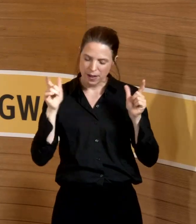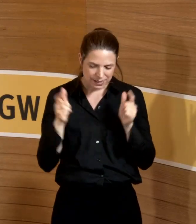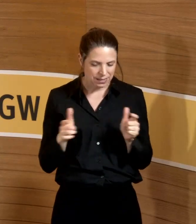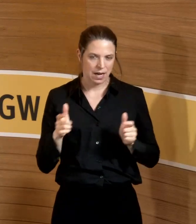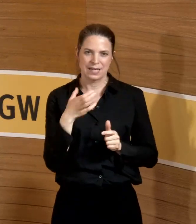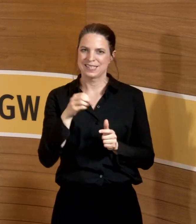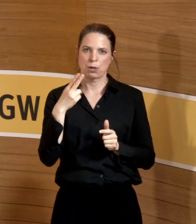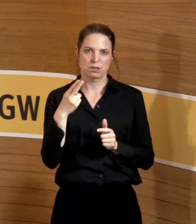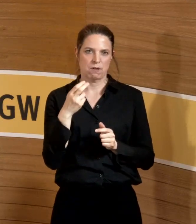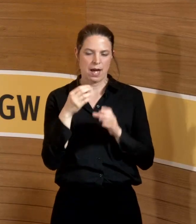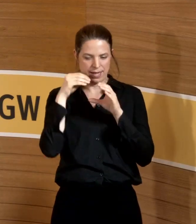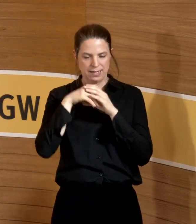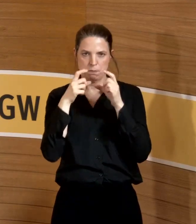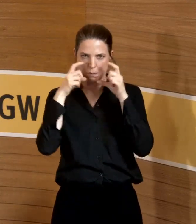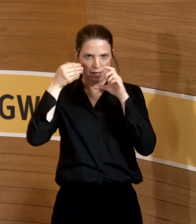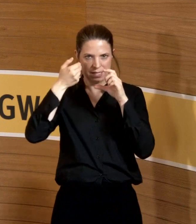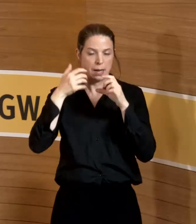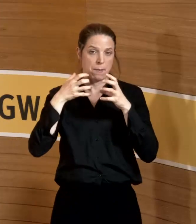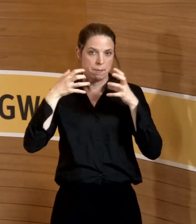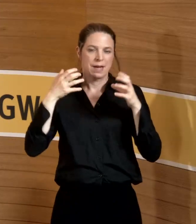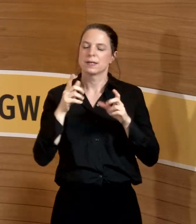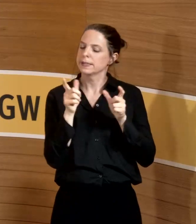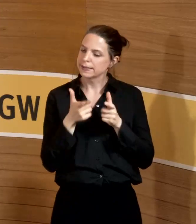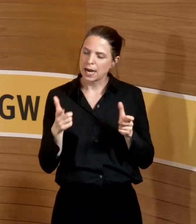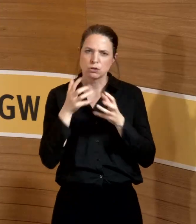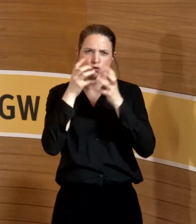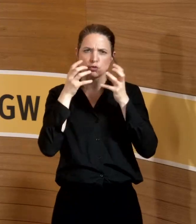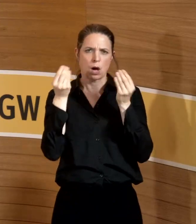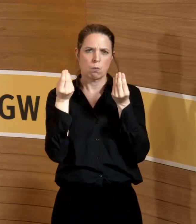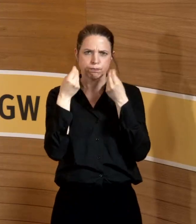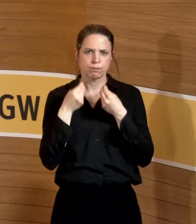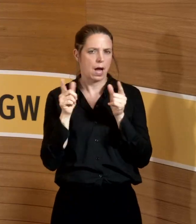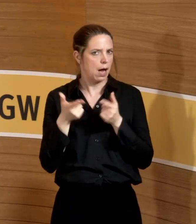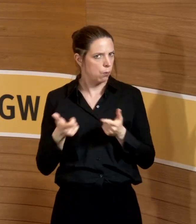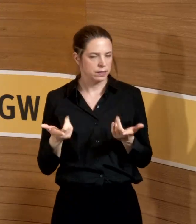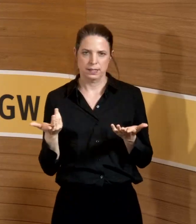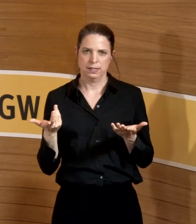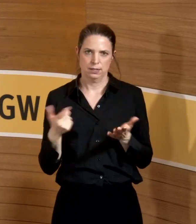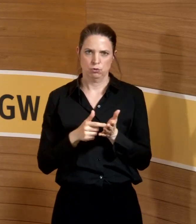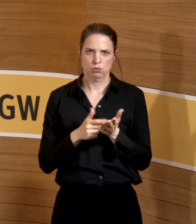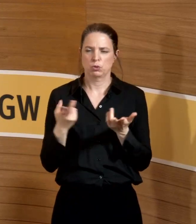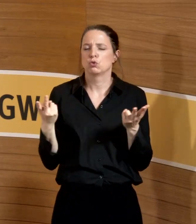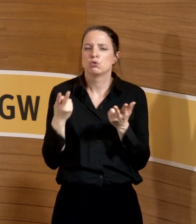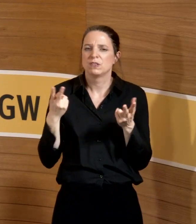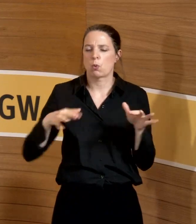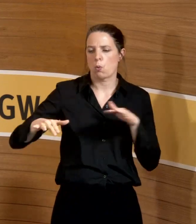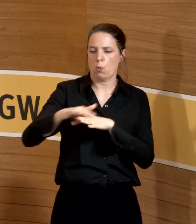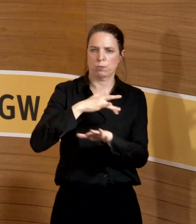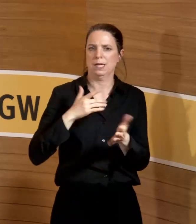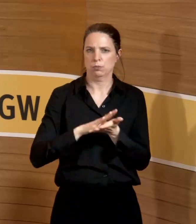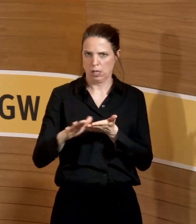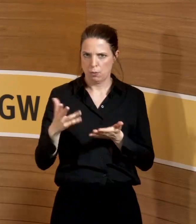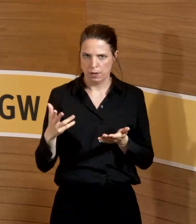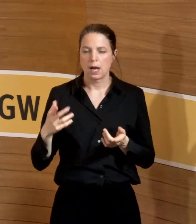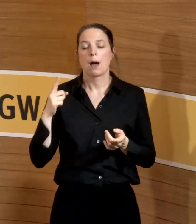keine CO2-Anhäufung, sie setzt sich nicht zu mit Staub, weil sie eben nicht in staubiger Umgebung getragen wird, aber sie kann